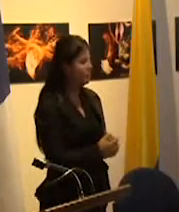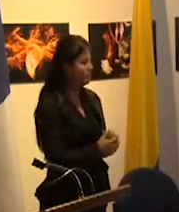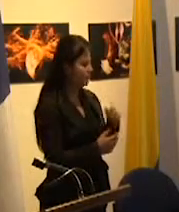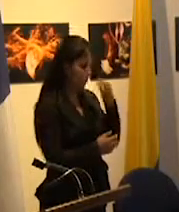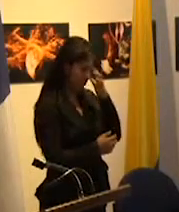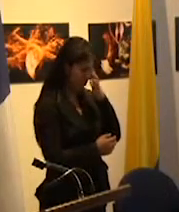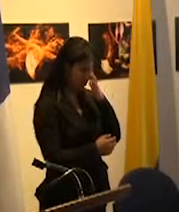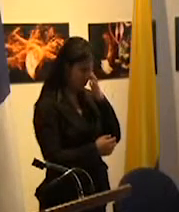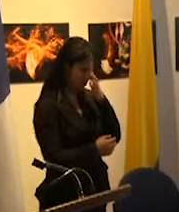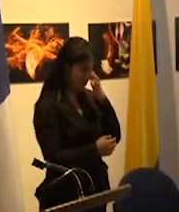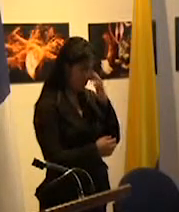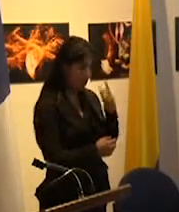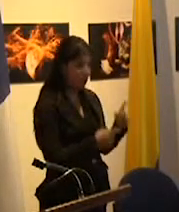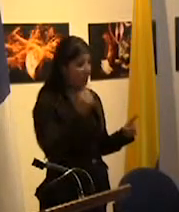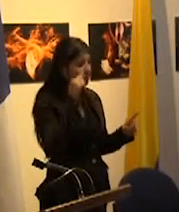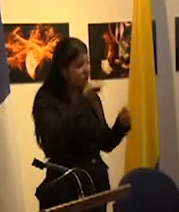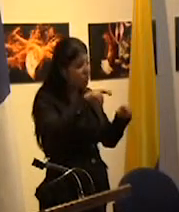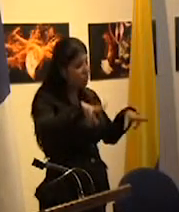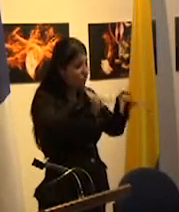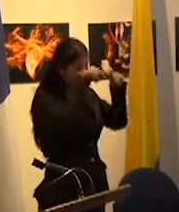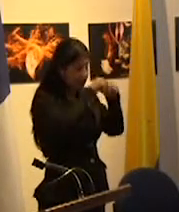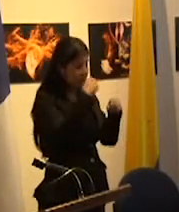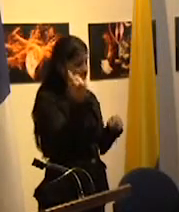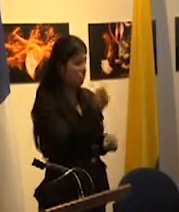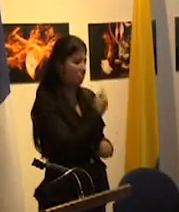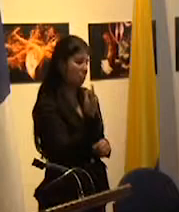referencia a la sociedad en su conjunto